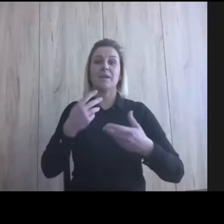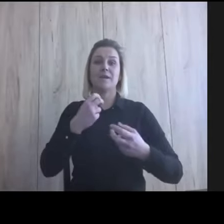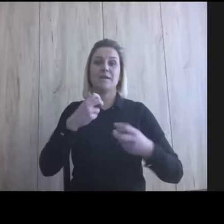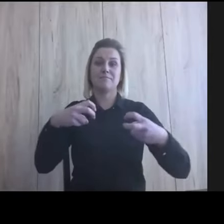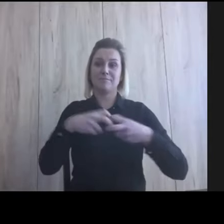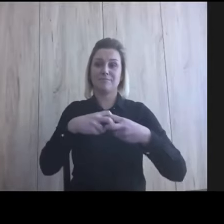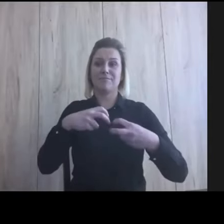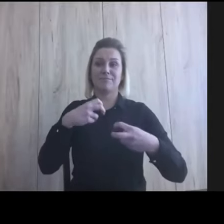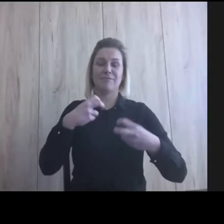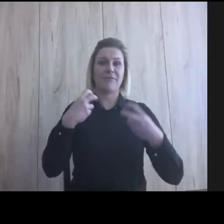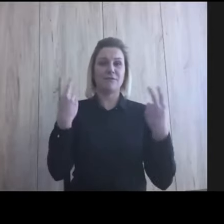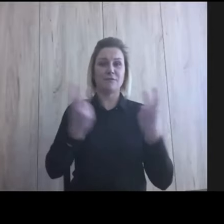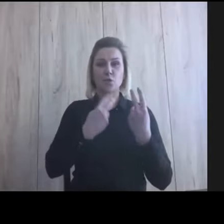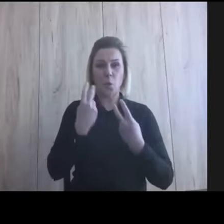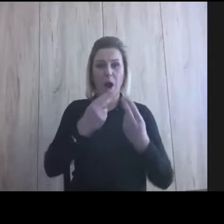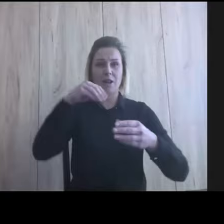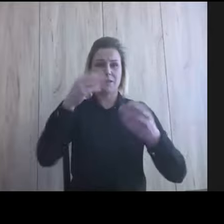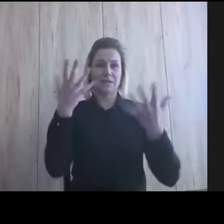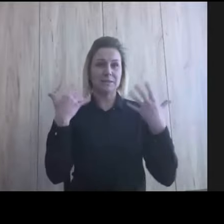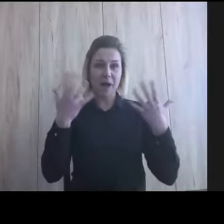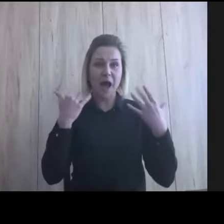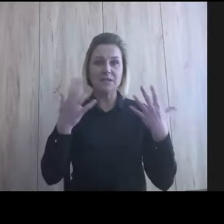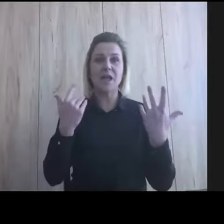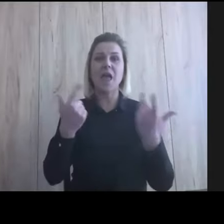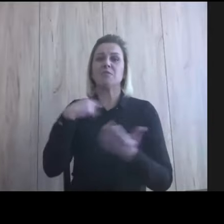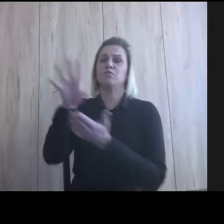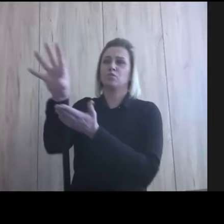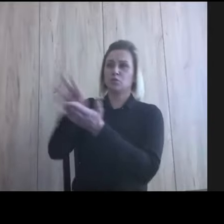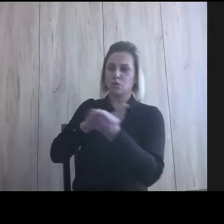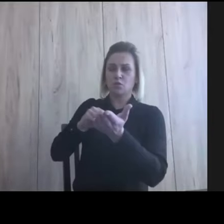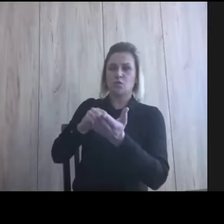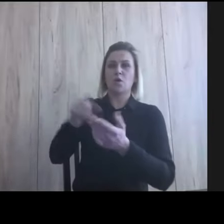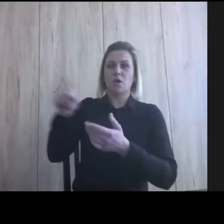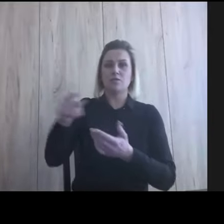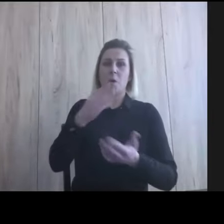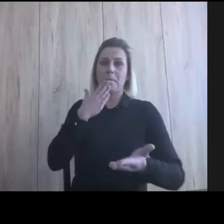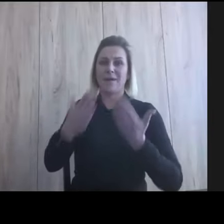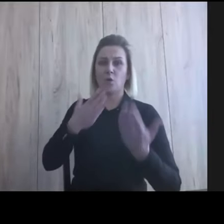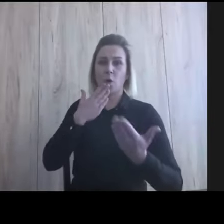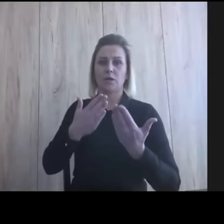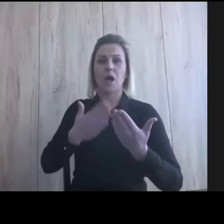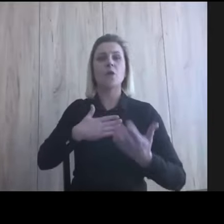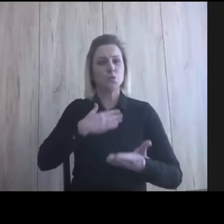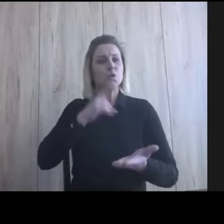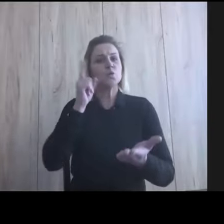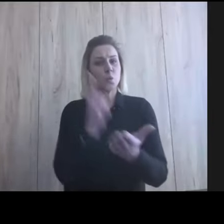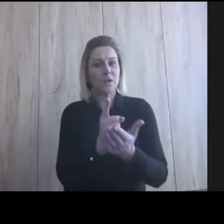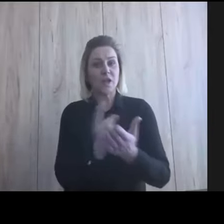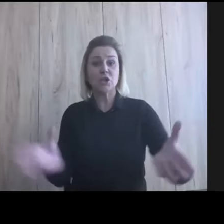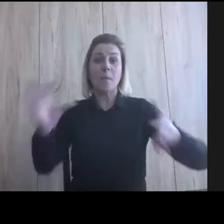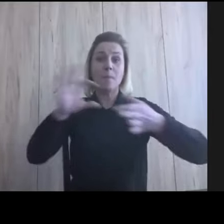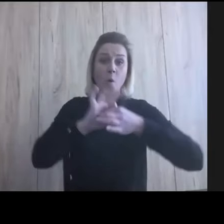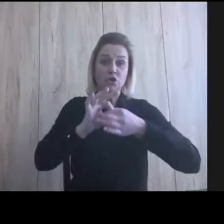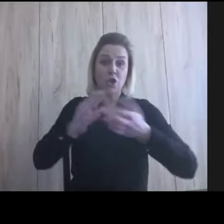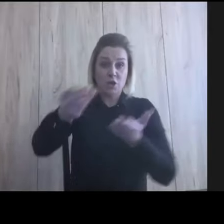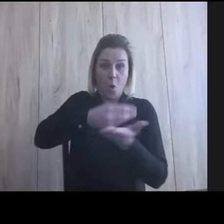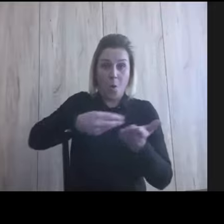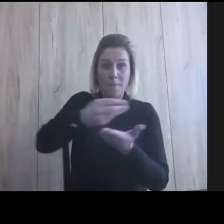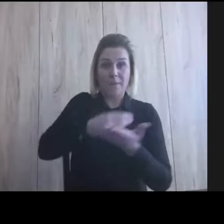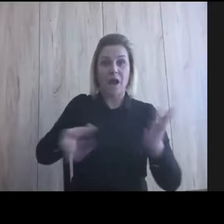kierowałem się metodą Domana. Wiem, że metoda Domana jest skuteczna. Wiem, że połączenie obrazu z opisem